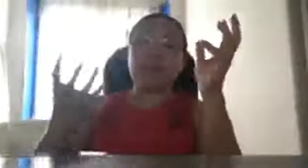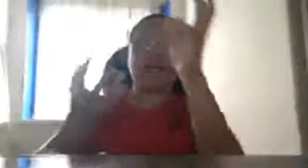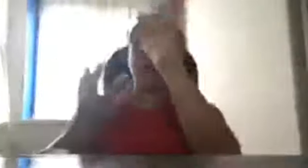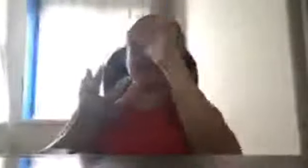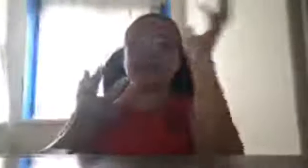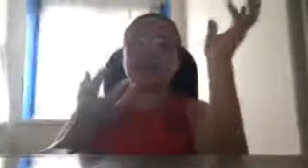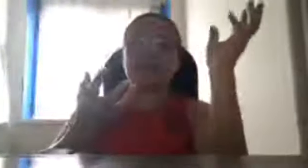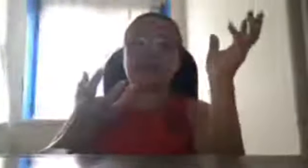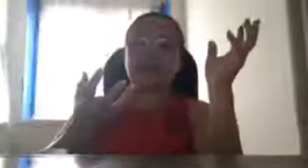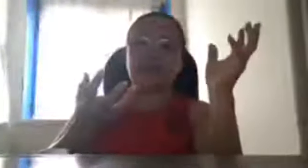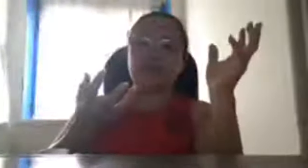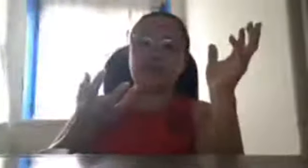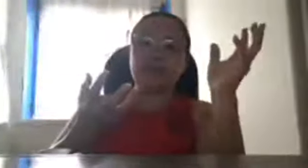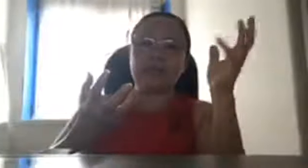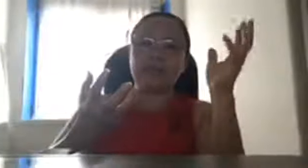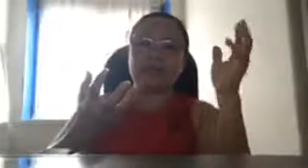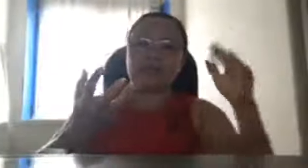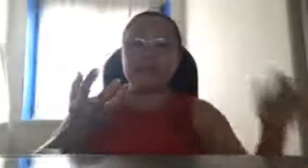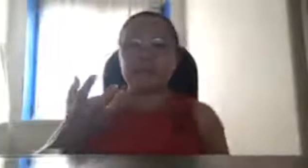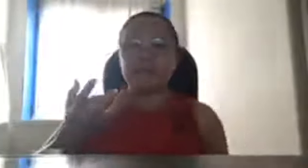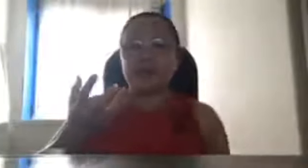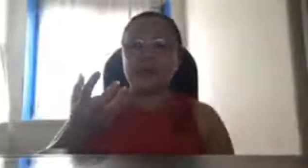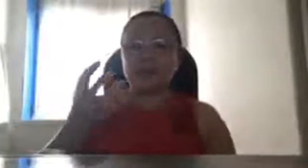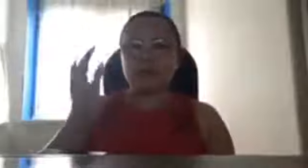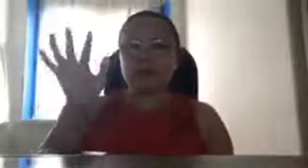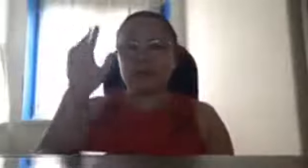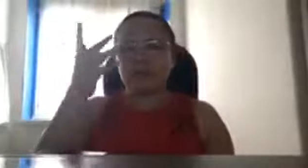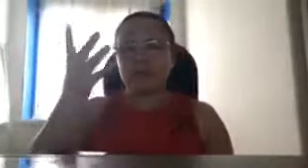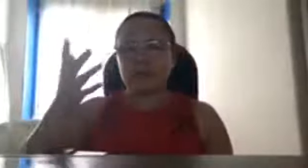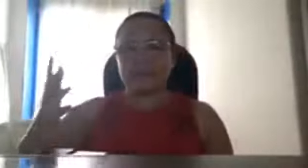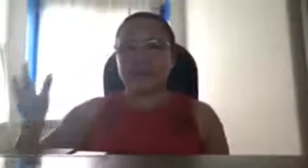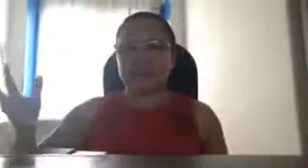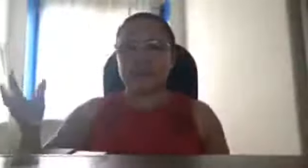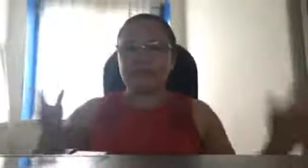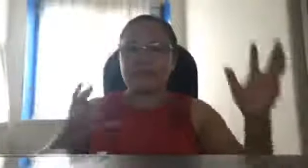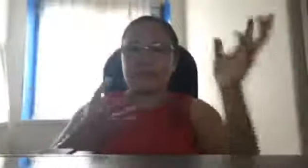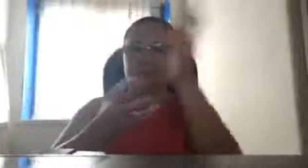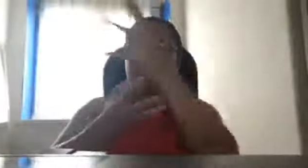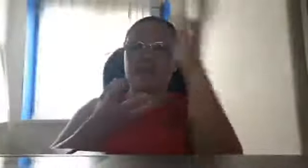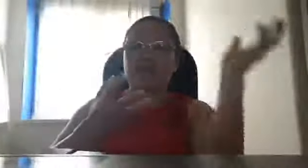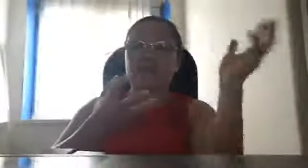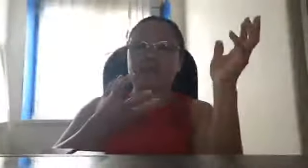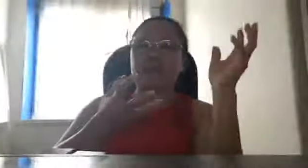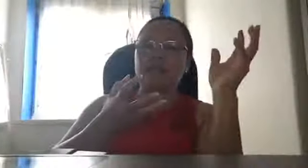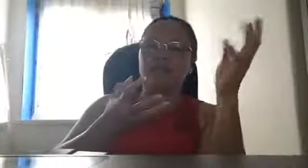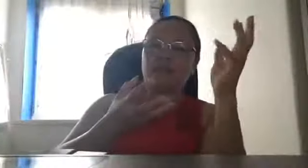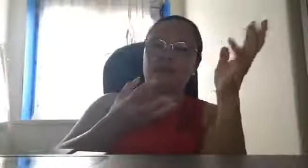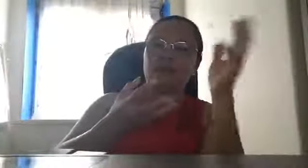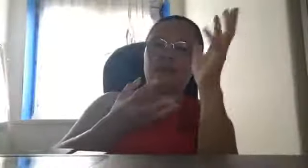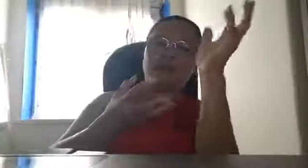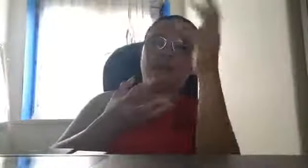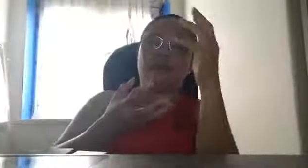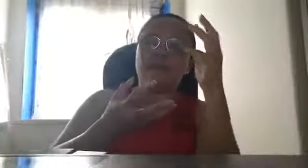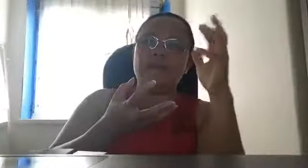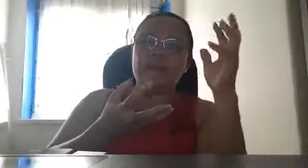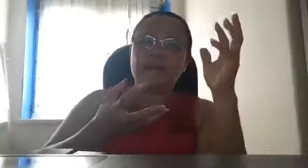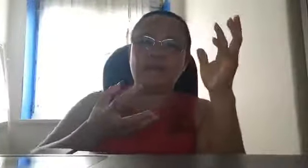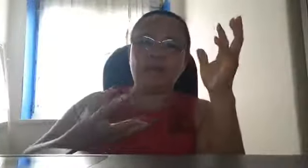tayo ng parang air aywan ko anong inumpisan sa atin parang air yata space or hindi ko